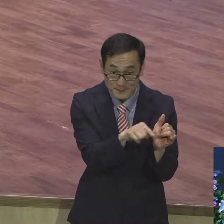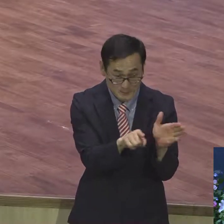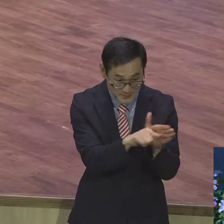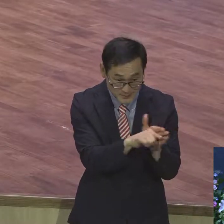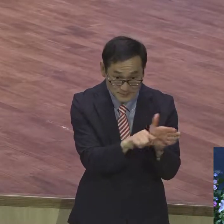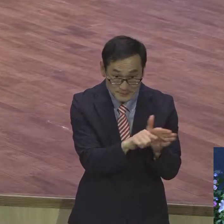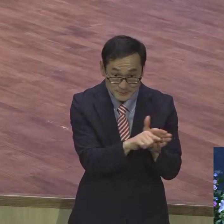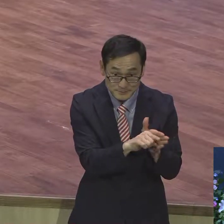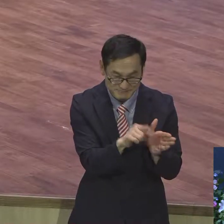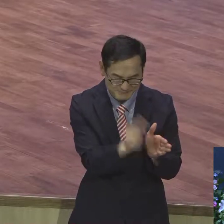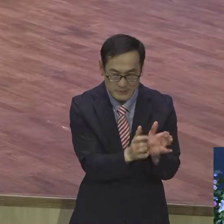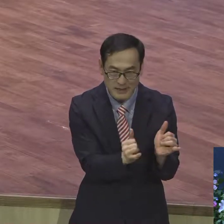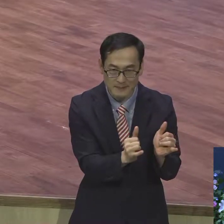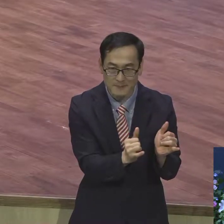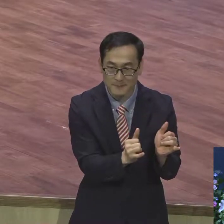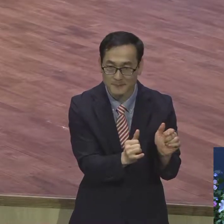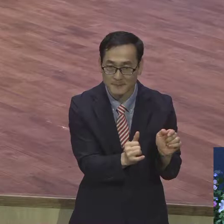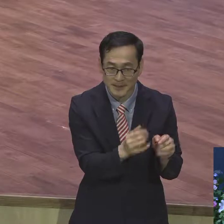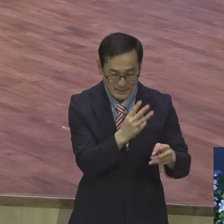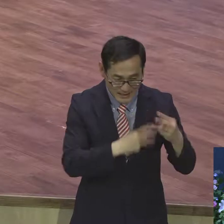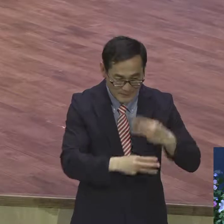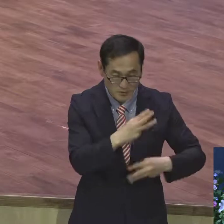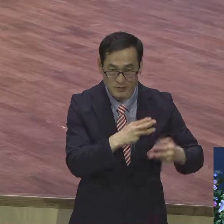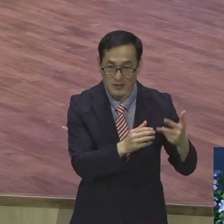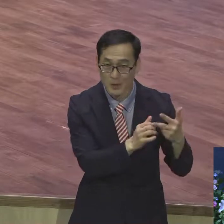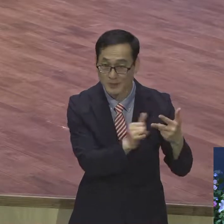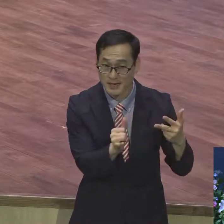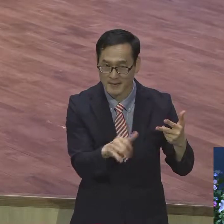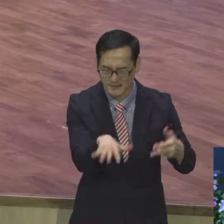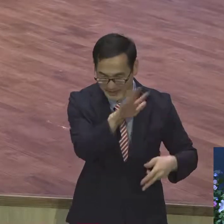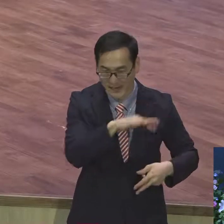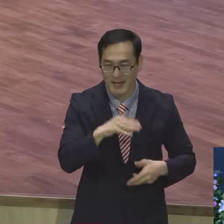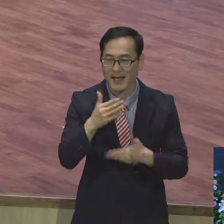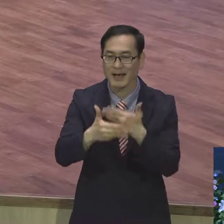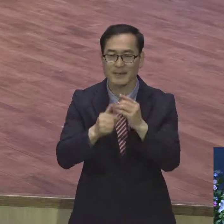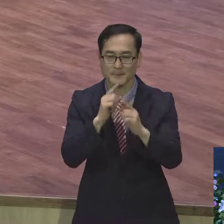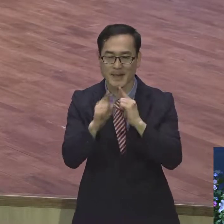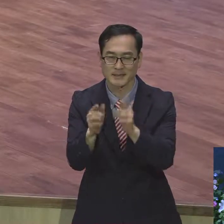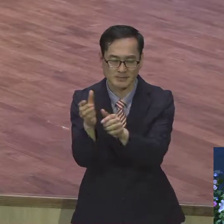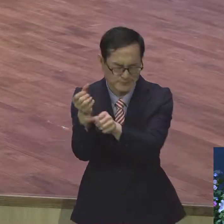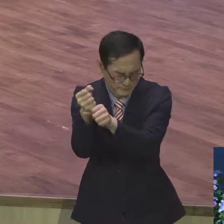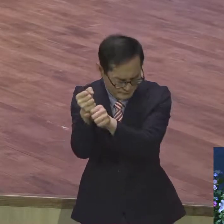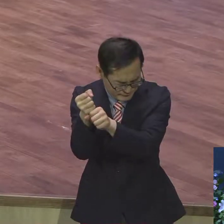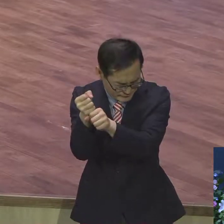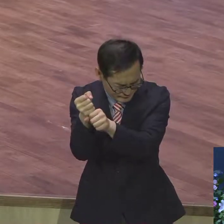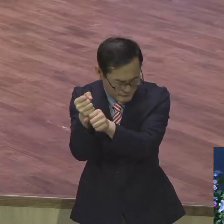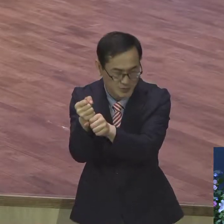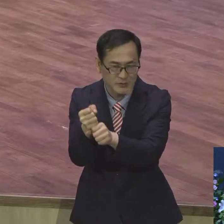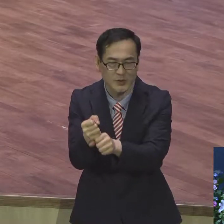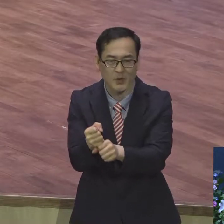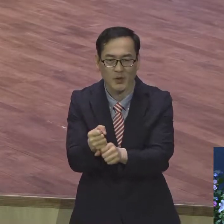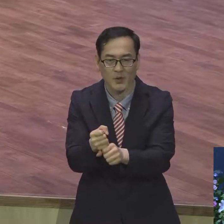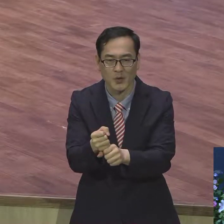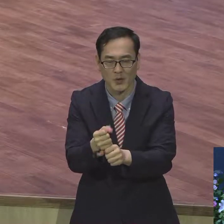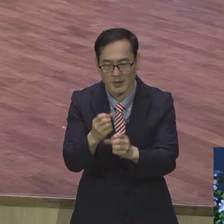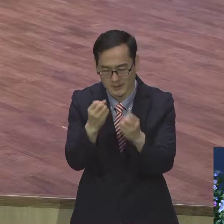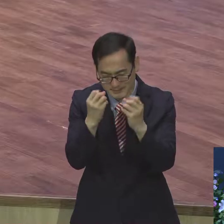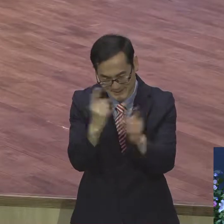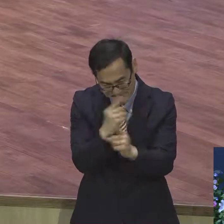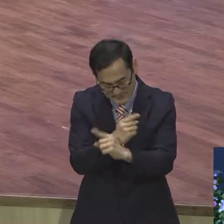일곱 명 전부가 다 말씀 하나님의 말씀 붙잡고 치유받고 하나님의 의의를